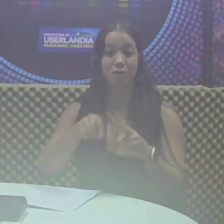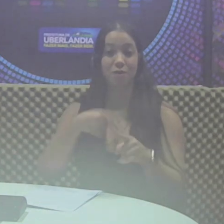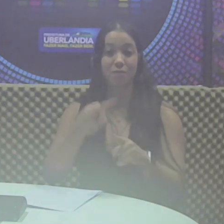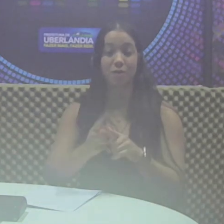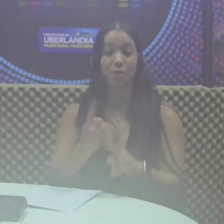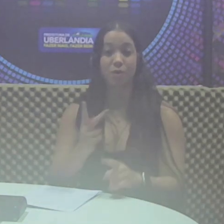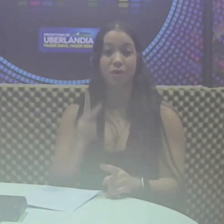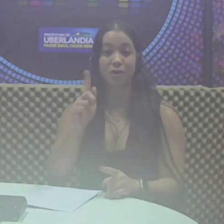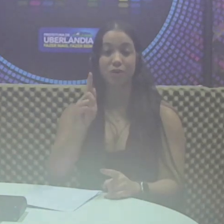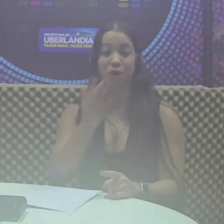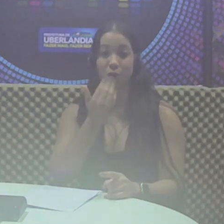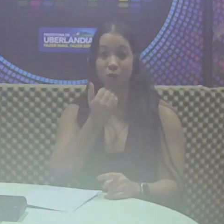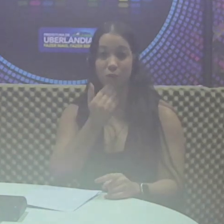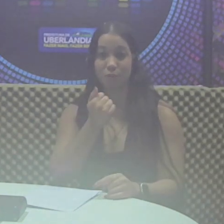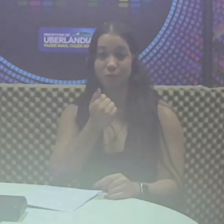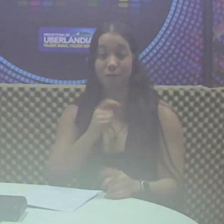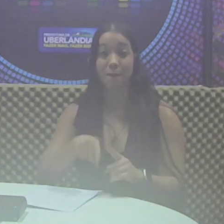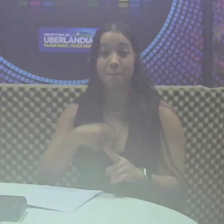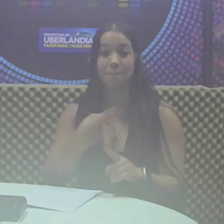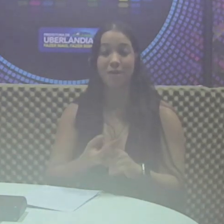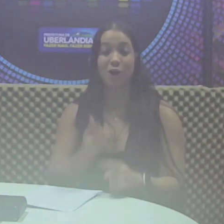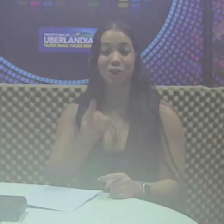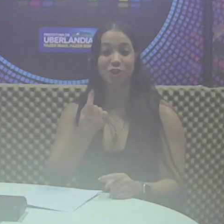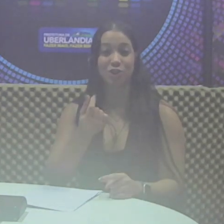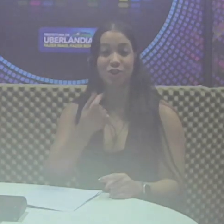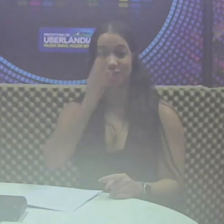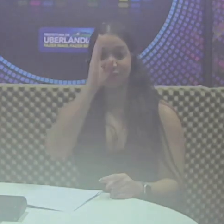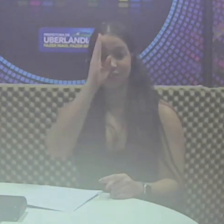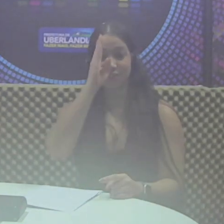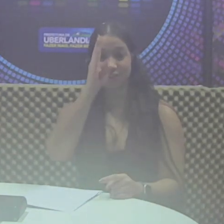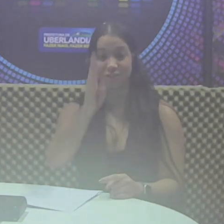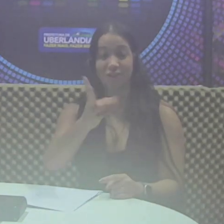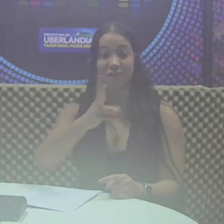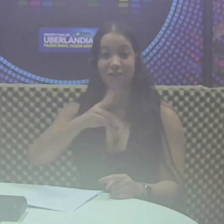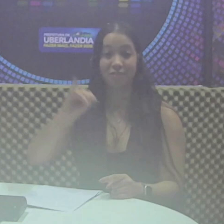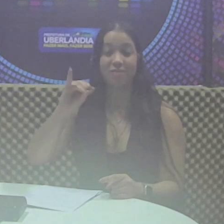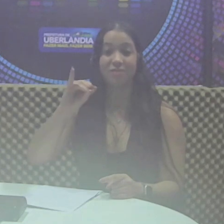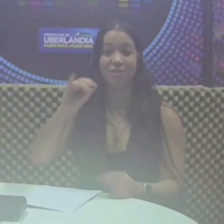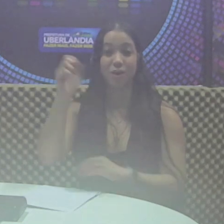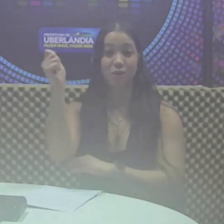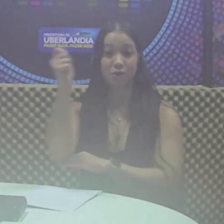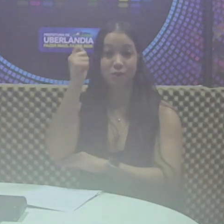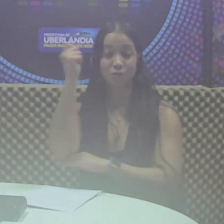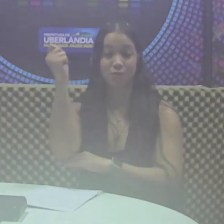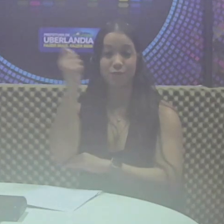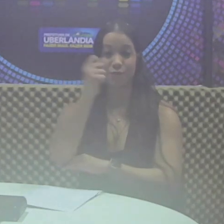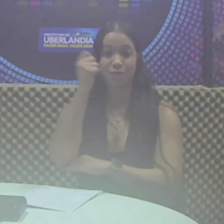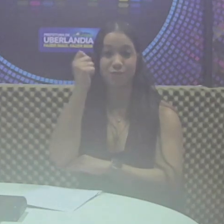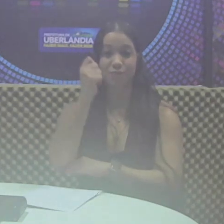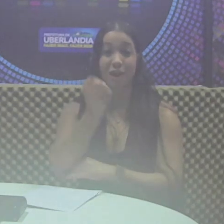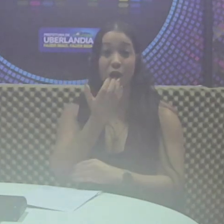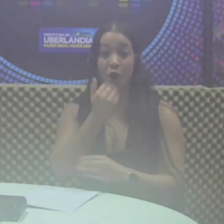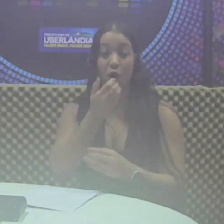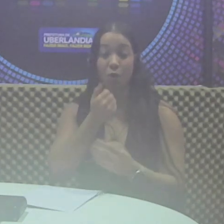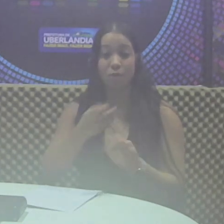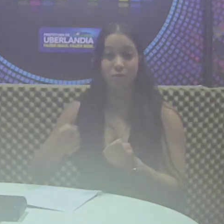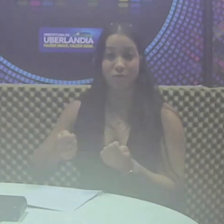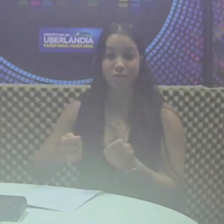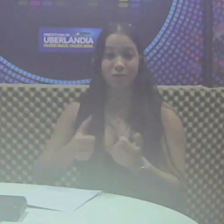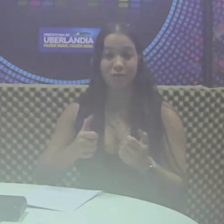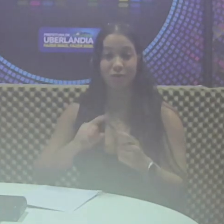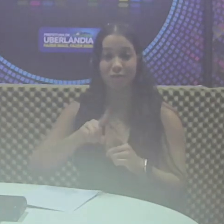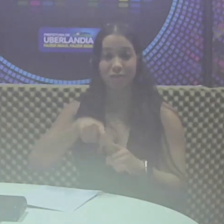O dinheiro arrecadado irá diretamente para o estado gaúcho e os alimentos doados se